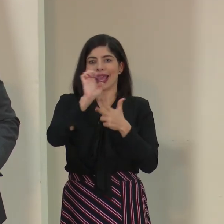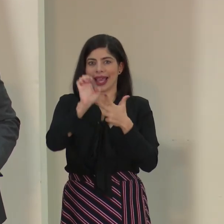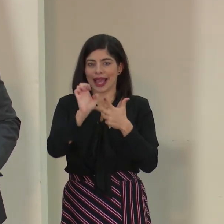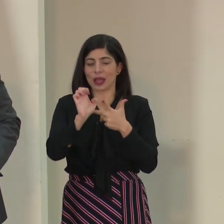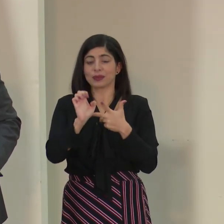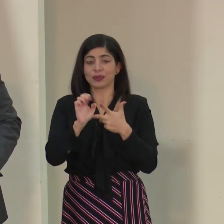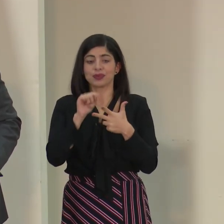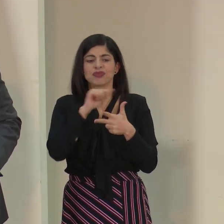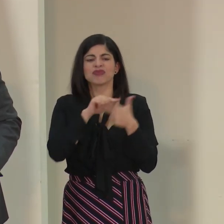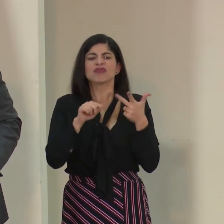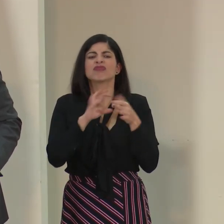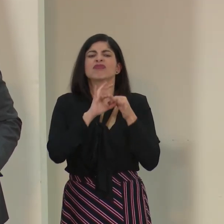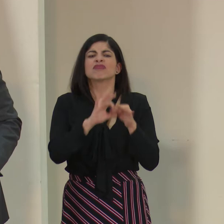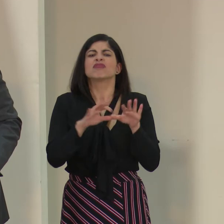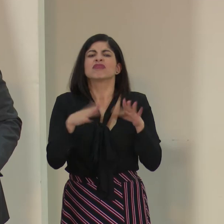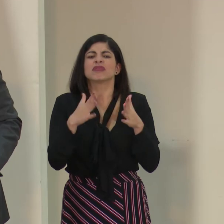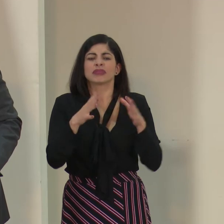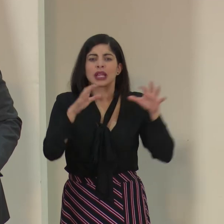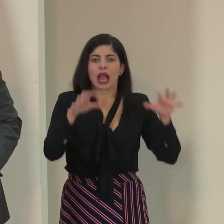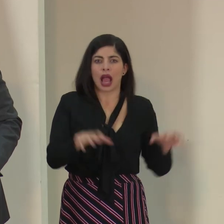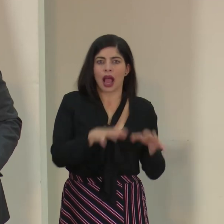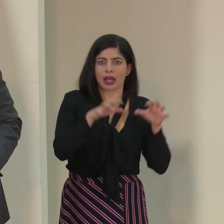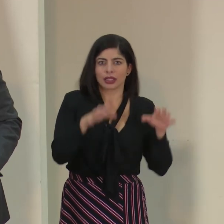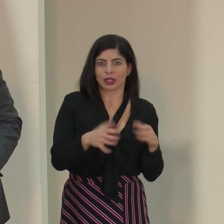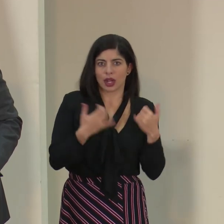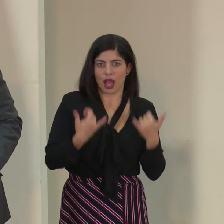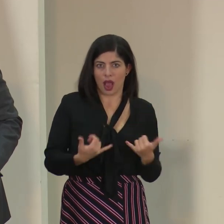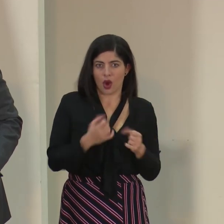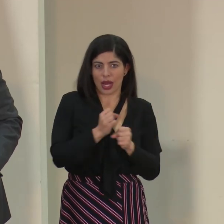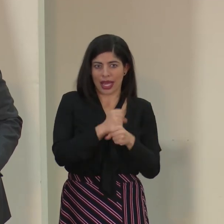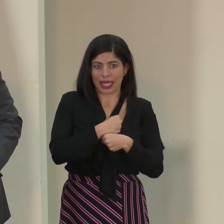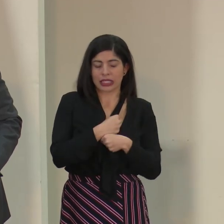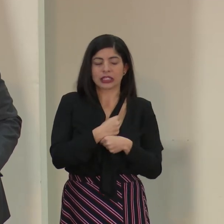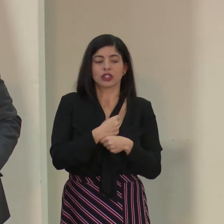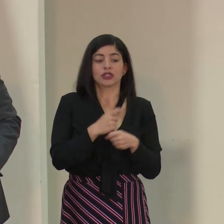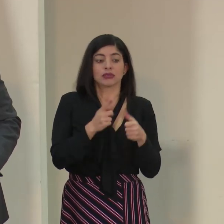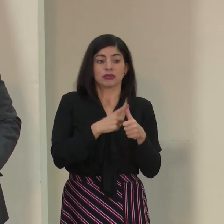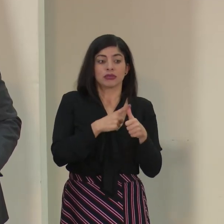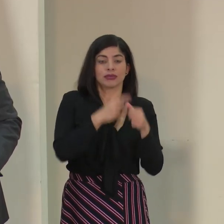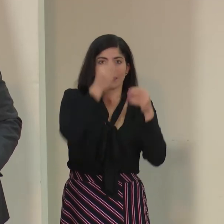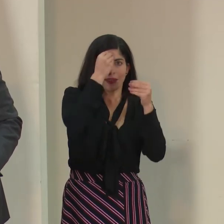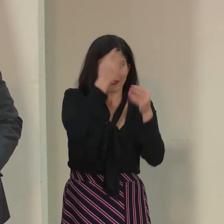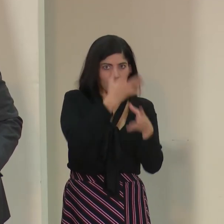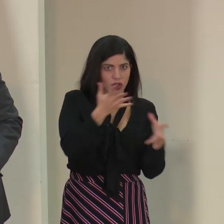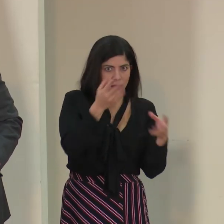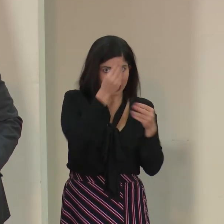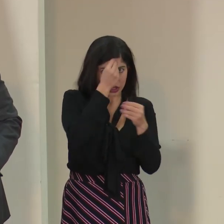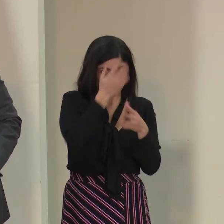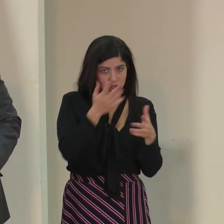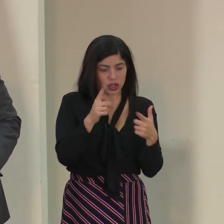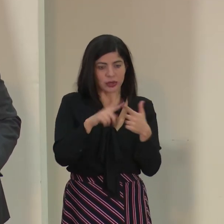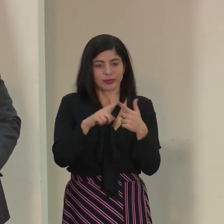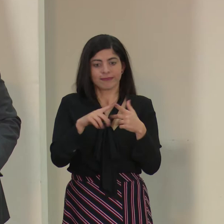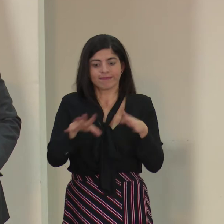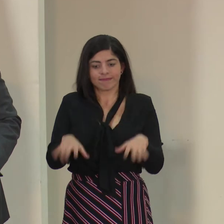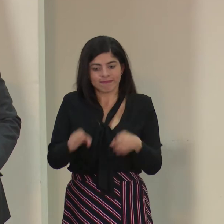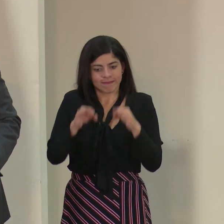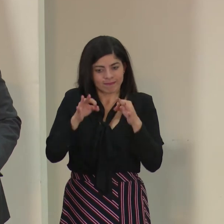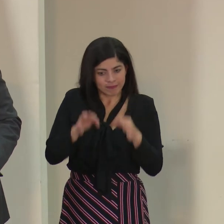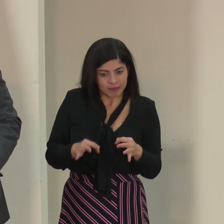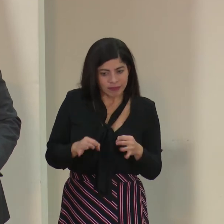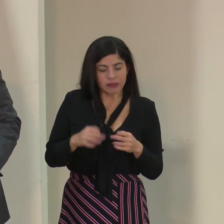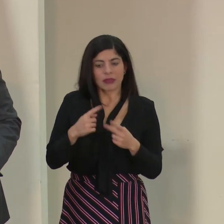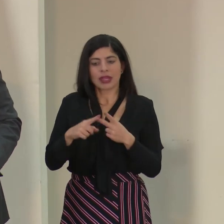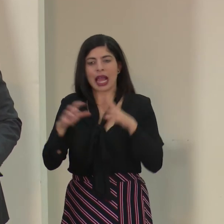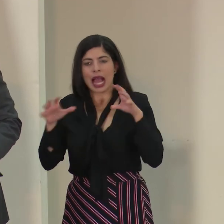eso tiene que ver también con las acciones que se están tomando en términos de información, toma de decisiones y